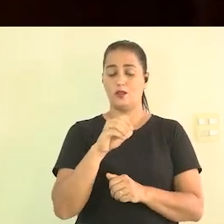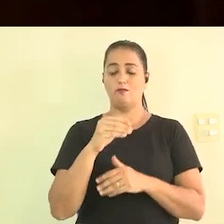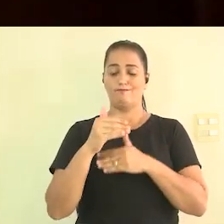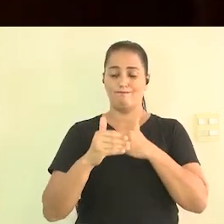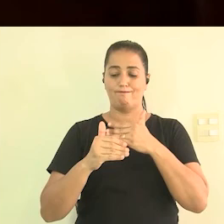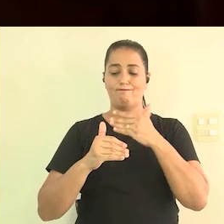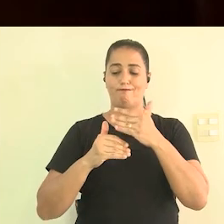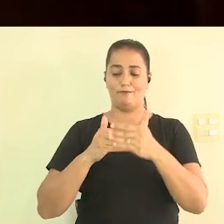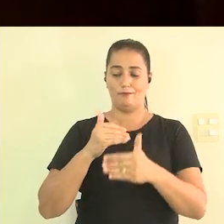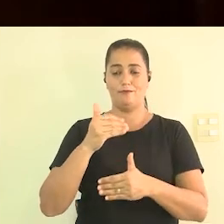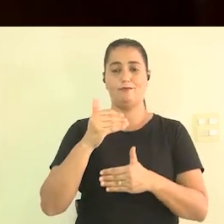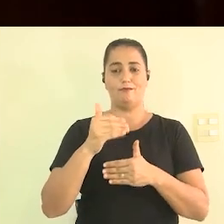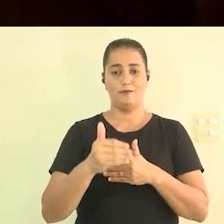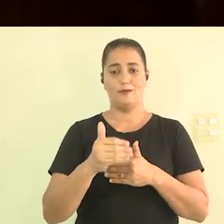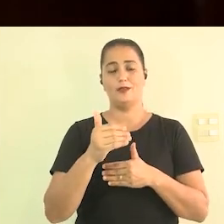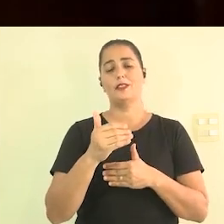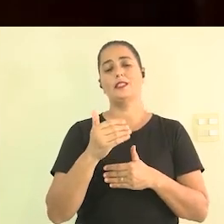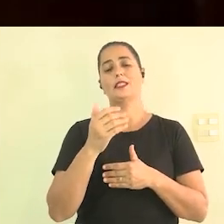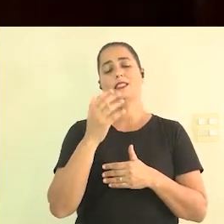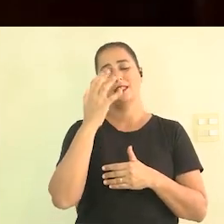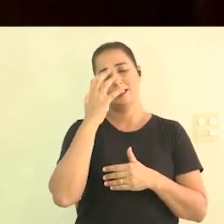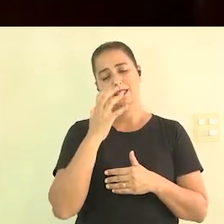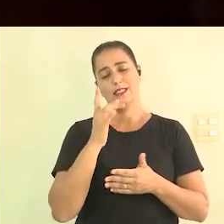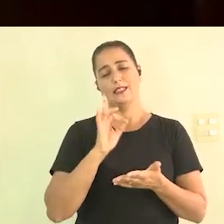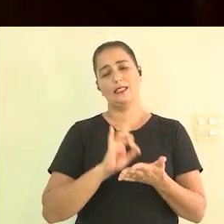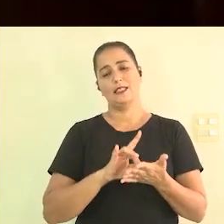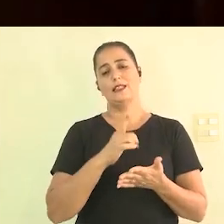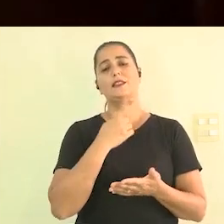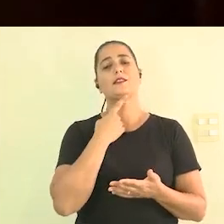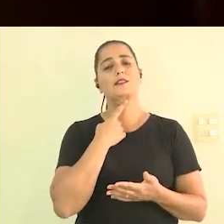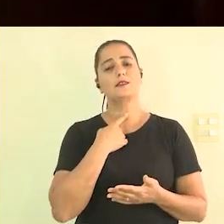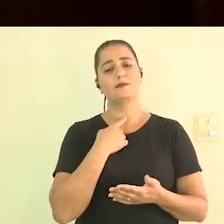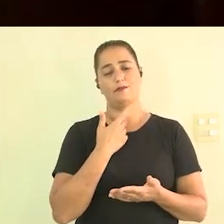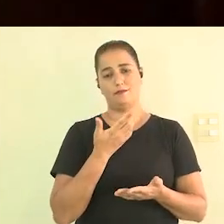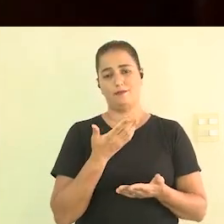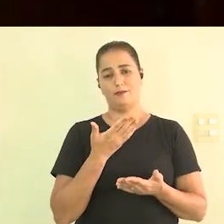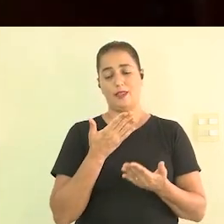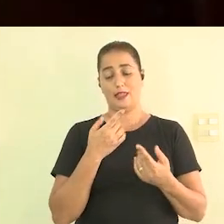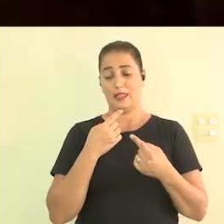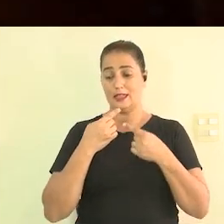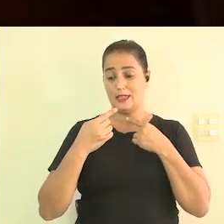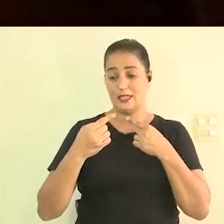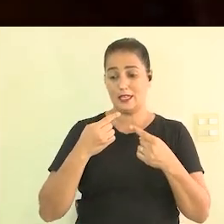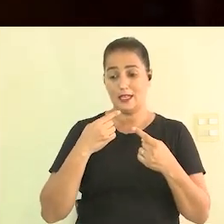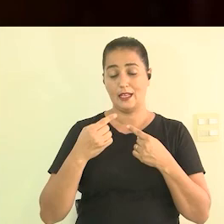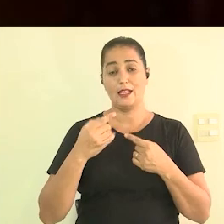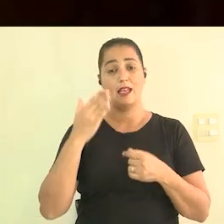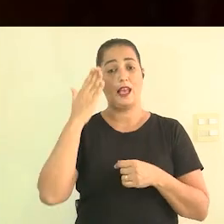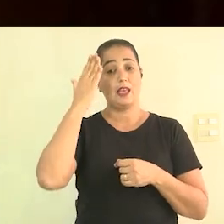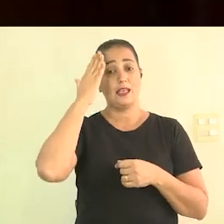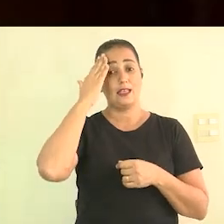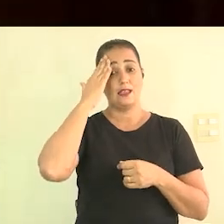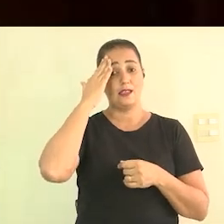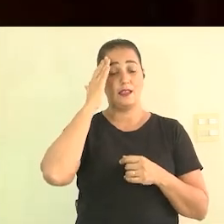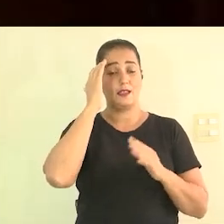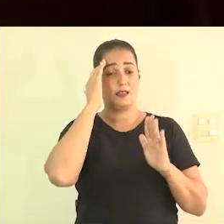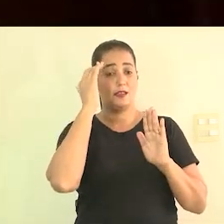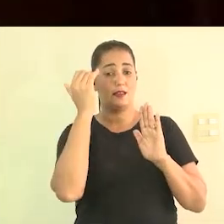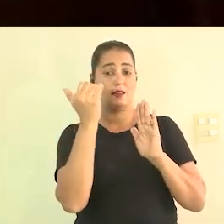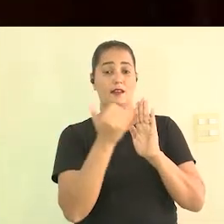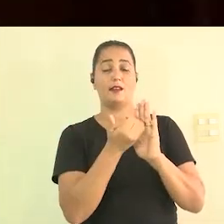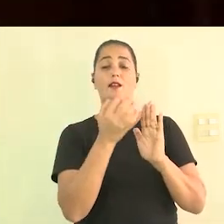produtores entendeu de dialogar de entender de respeitar de querer conhecer e de querer